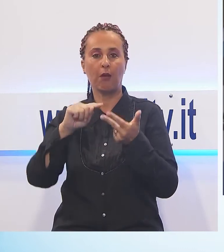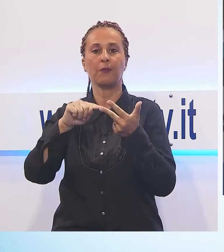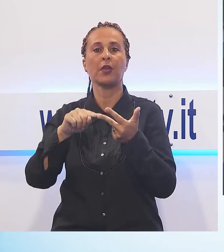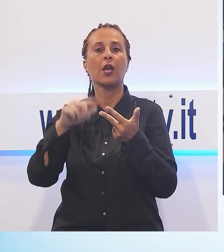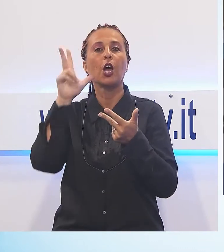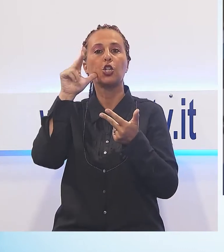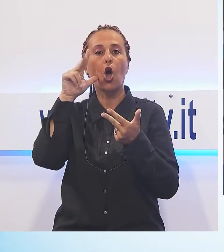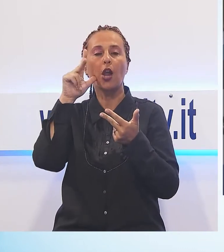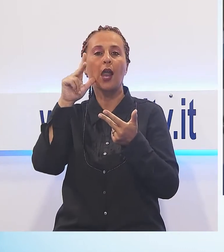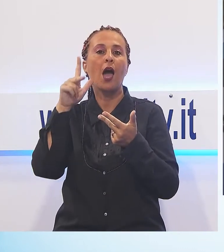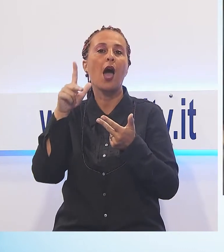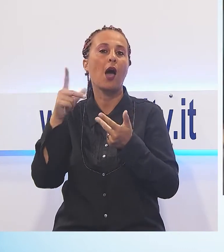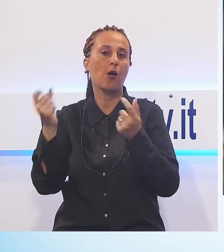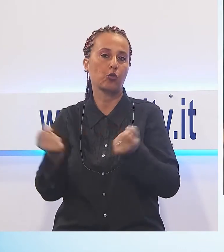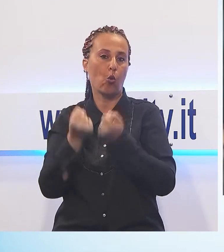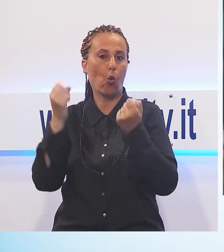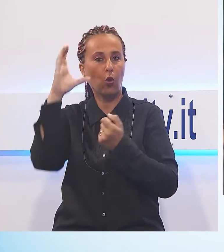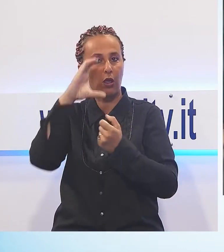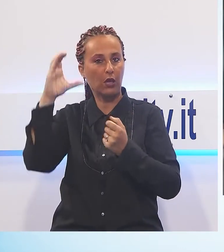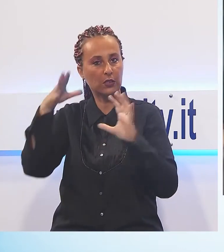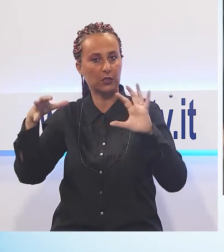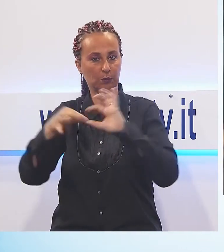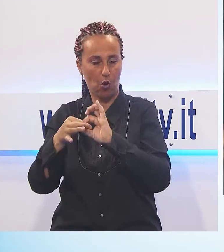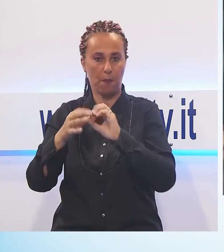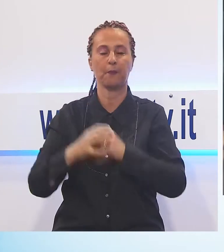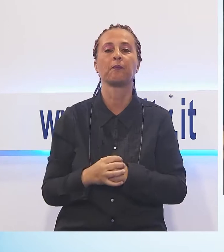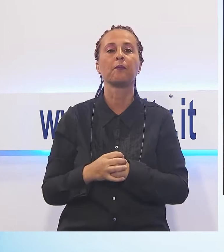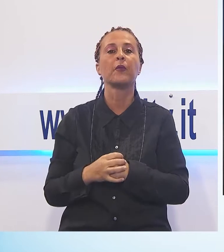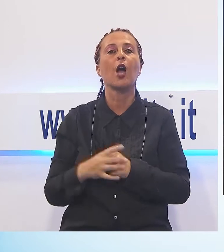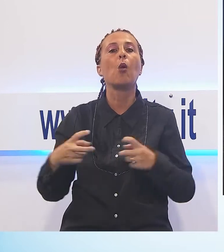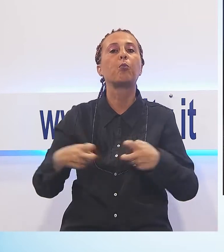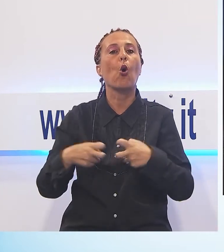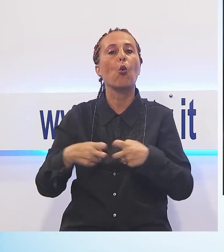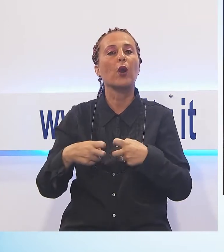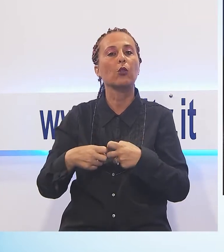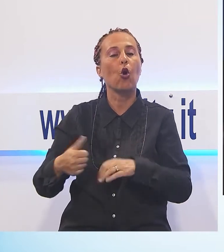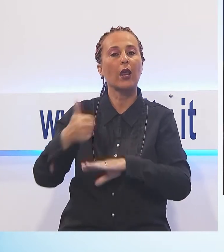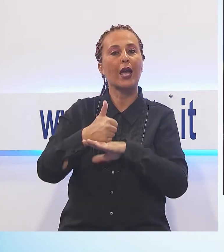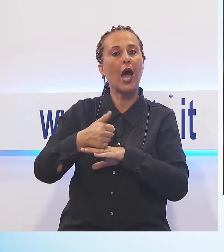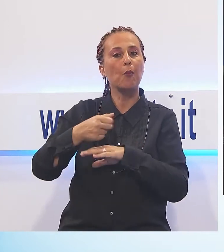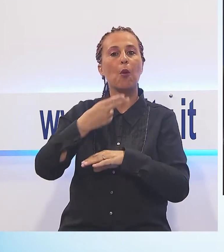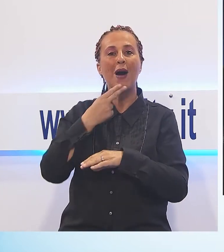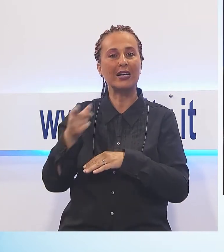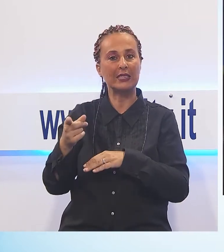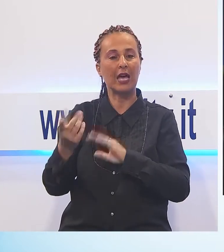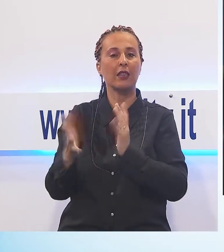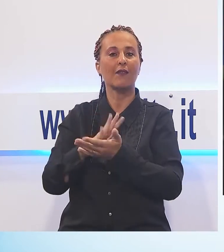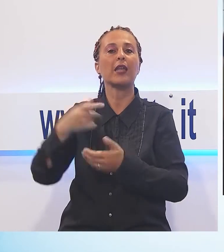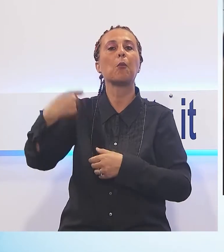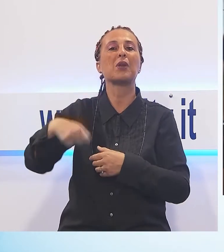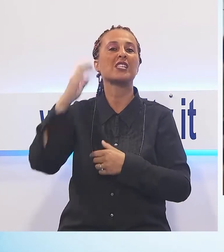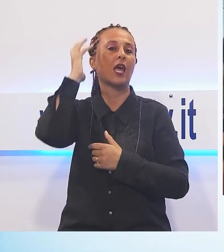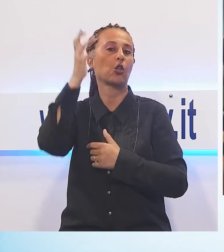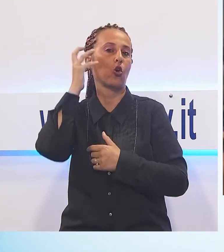il consigliere uscente Francesco Pellati e il procuratore capo di massa Aldo Giubilaro in qualità di presidente onorario. Primo nodo da